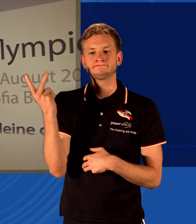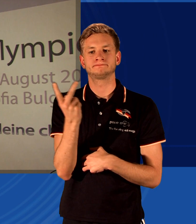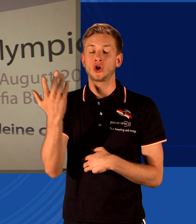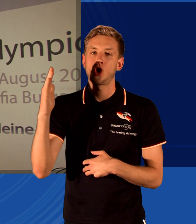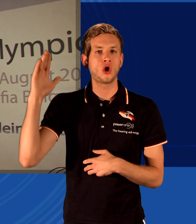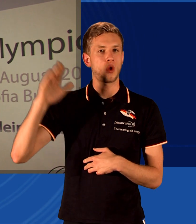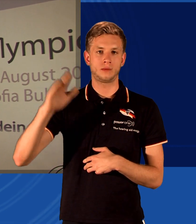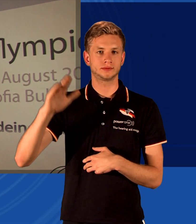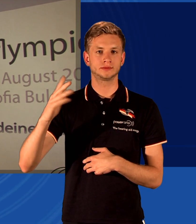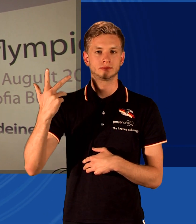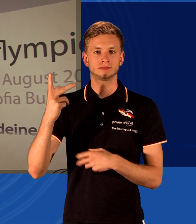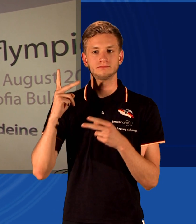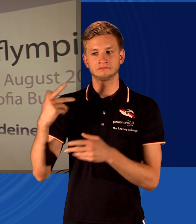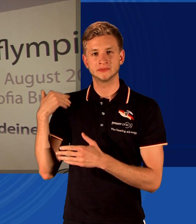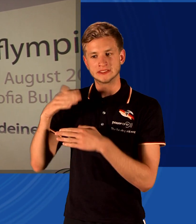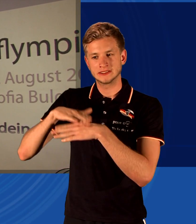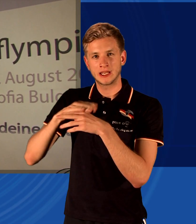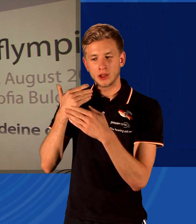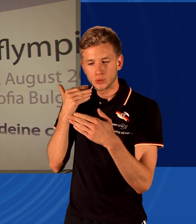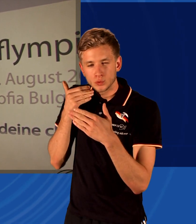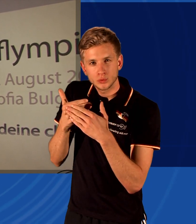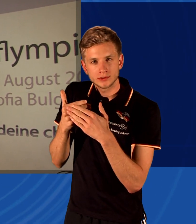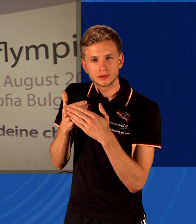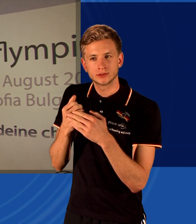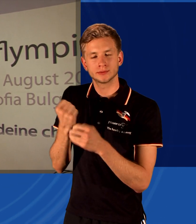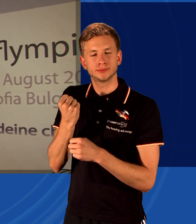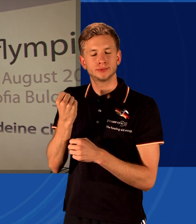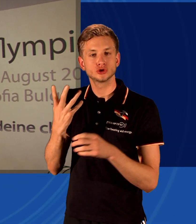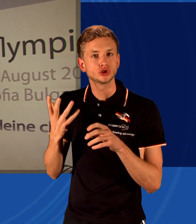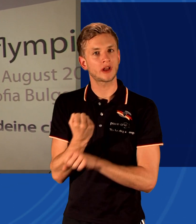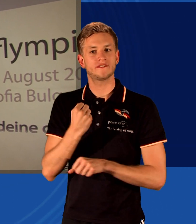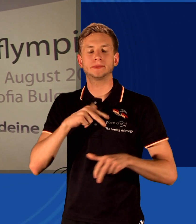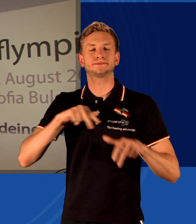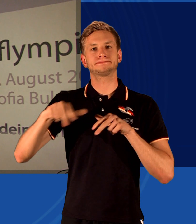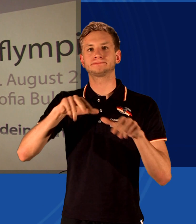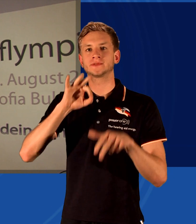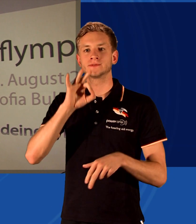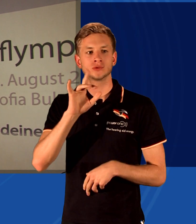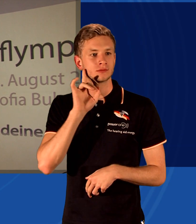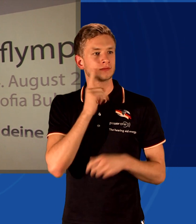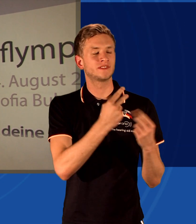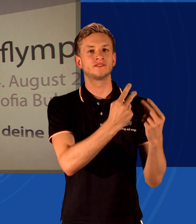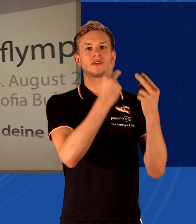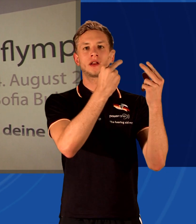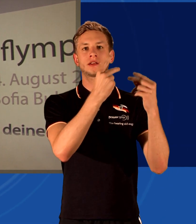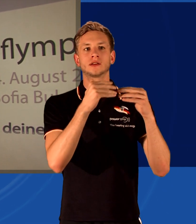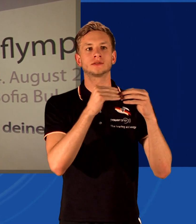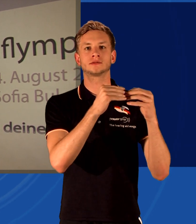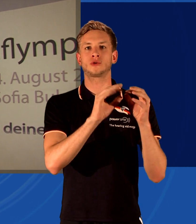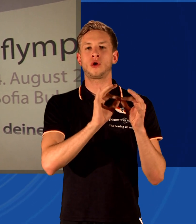dass sie das in so kurzer Zeit noch geschafft haben, die für die Gehörlosen wichtigsten Spiele überhaupt, die Deflimpics, auf die Beine zu stellen.